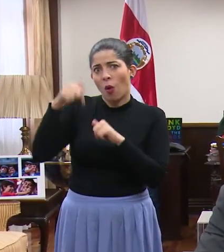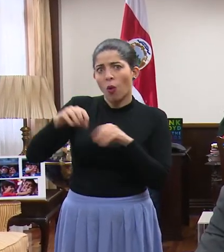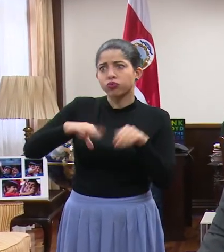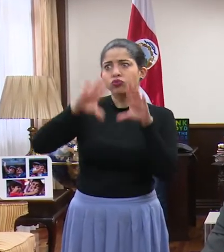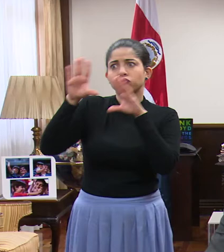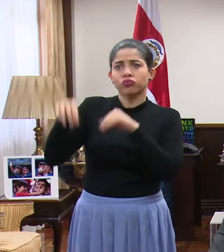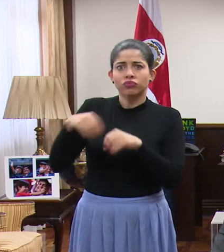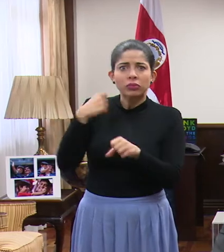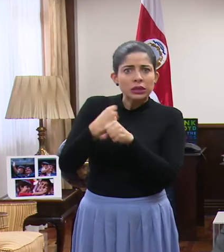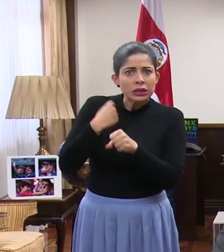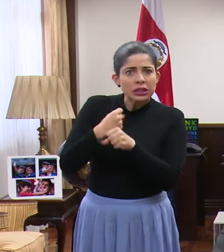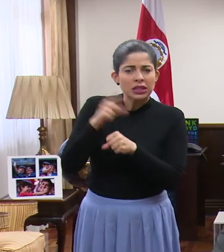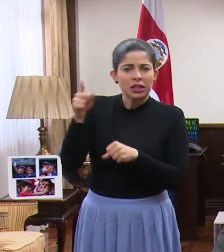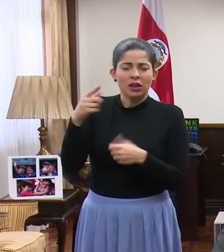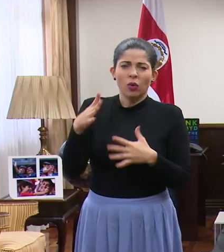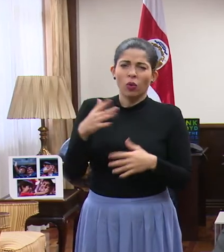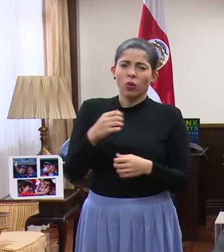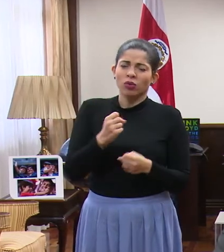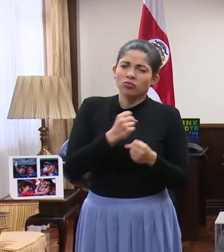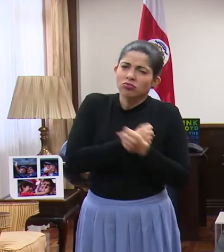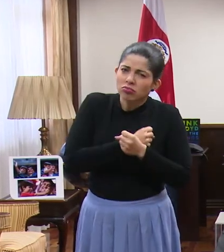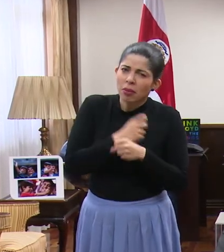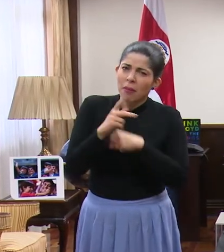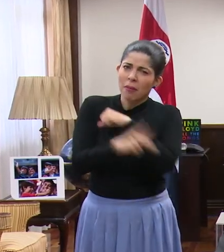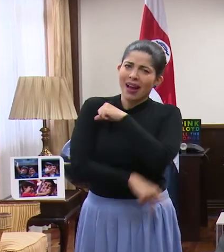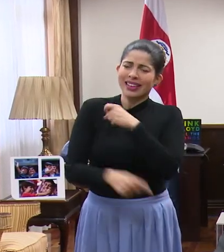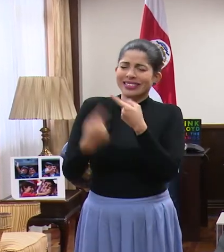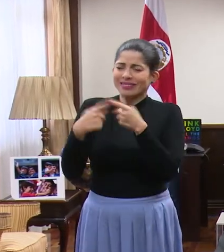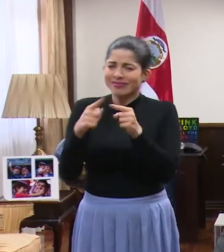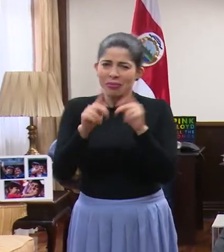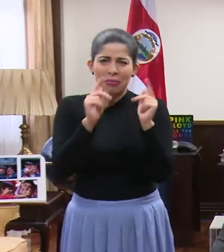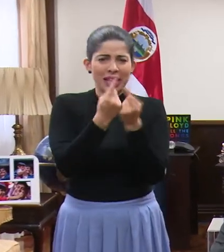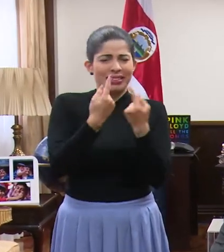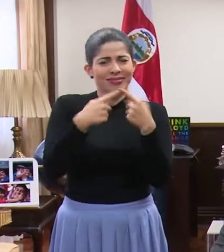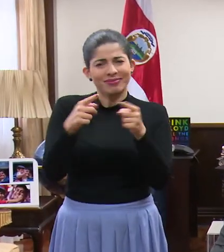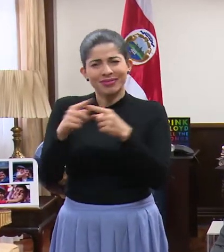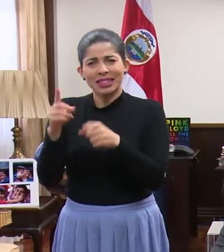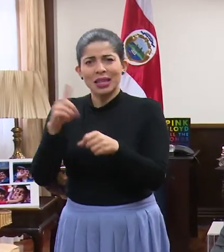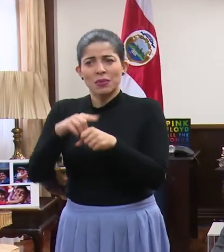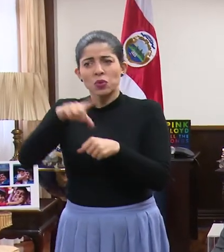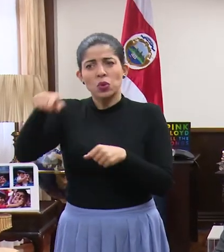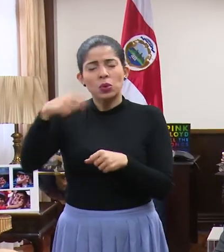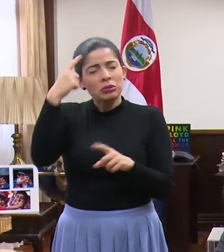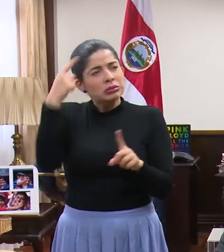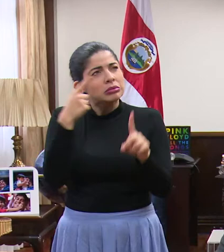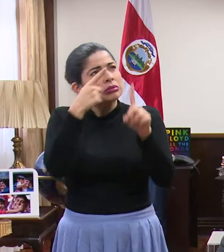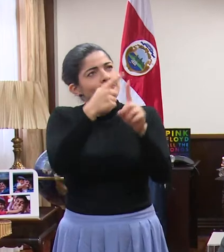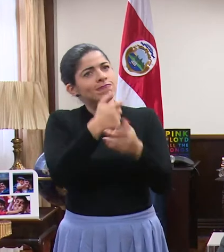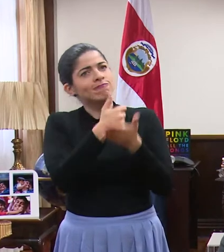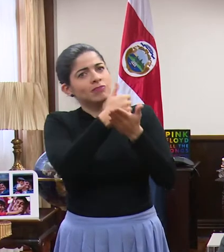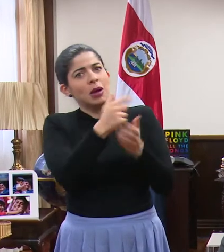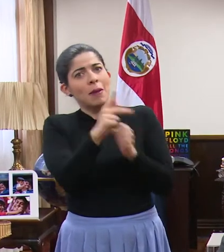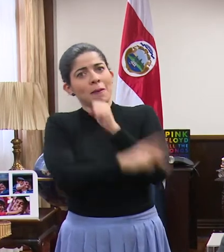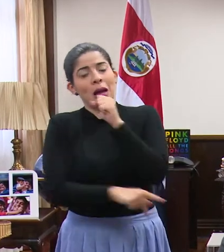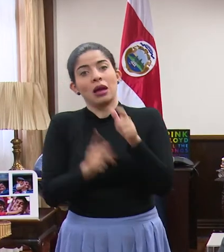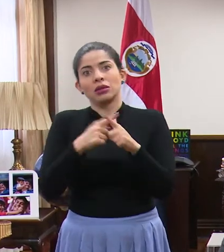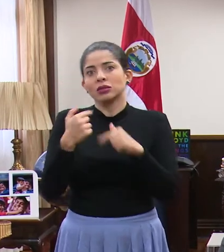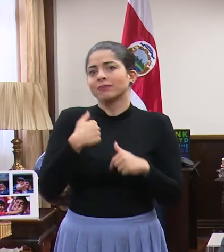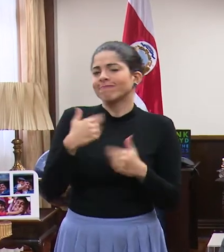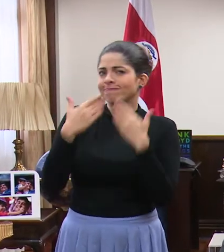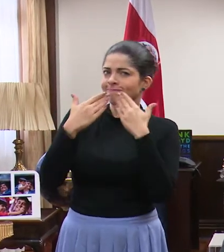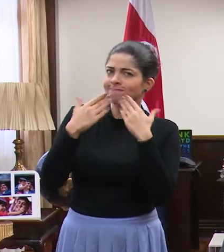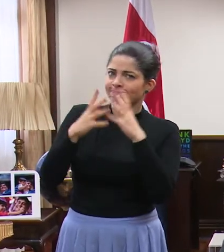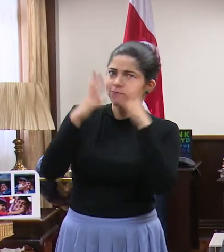sentido patriótico, los distintos diputados de los distintos partidos, para ayudar al país en esto. Yo se los agradezco muchísimo.